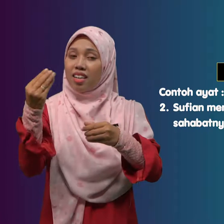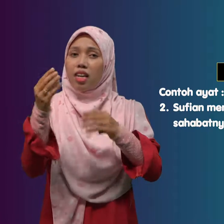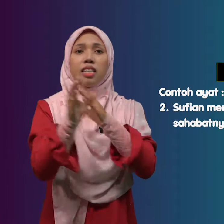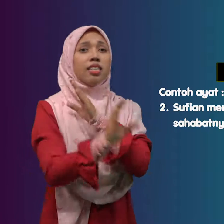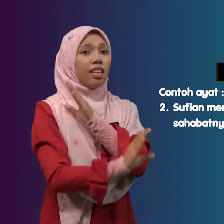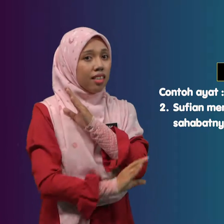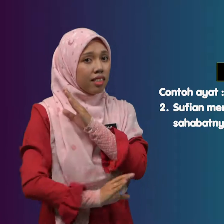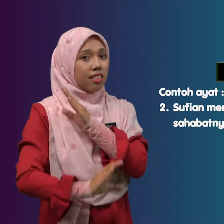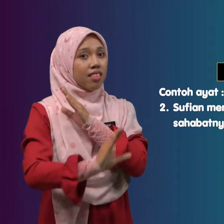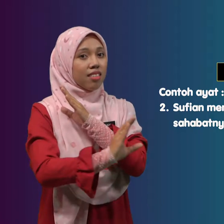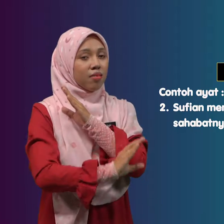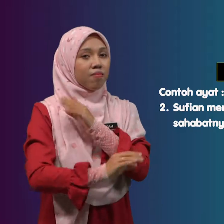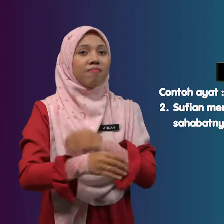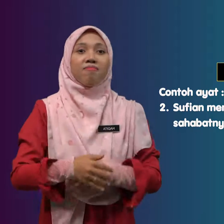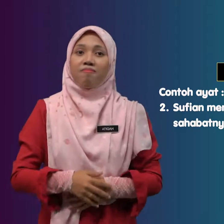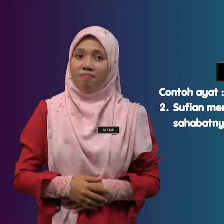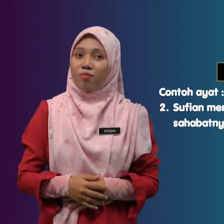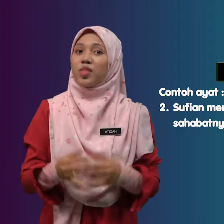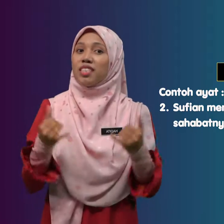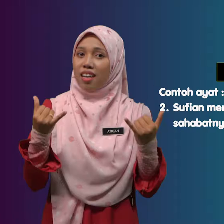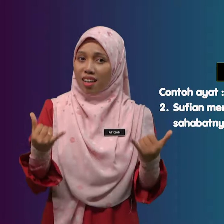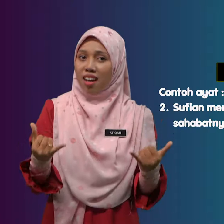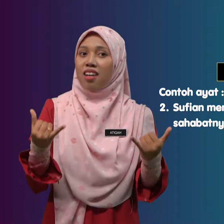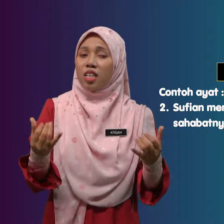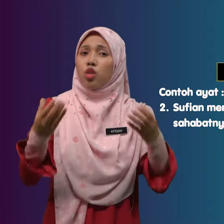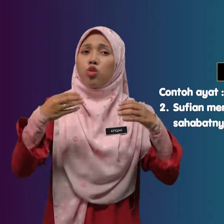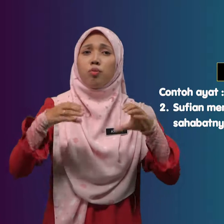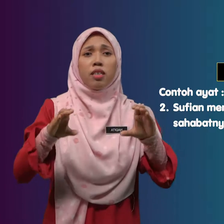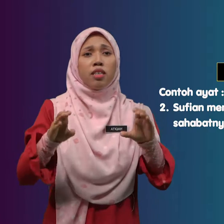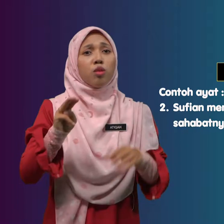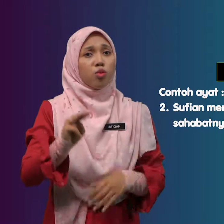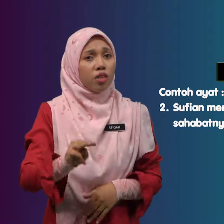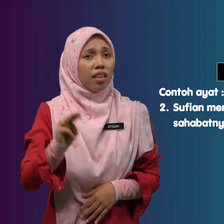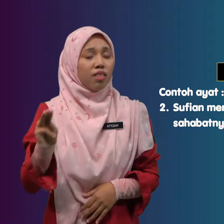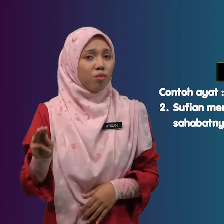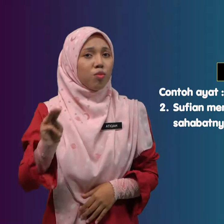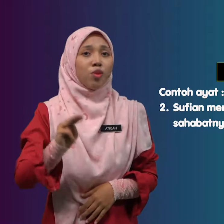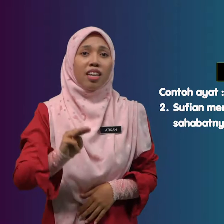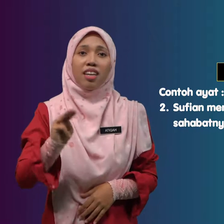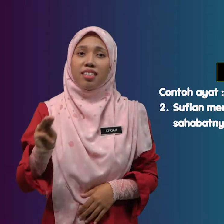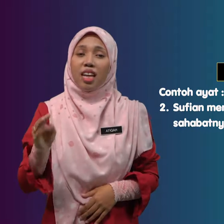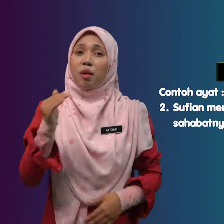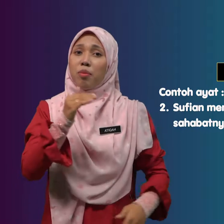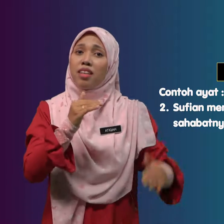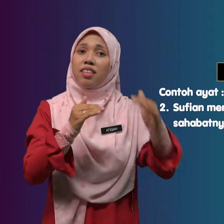Negara Hmm Sekarang Cuba Murid-murid Benda